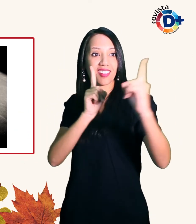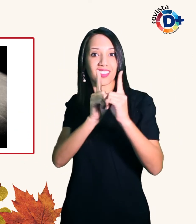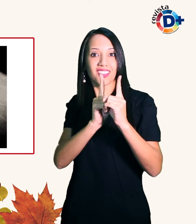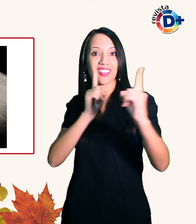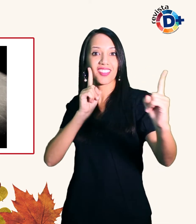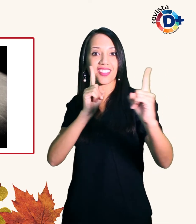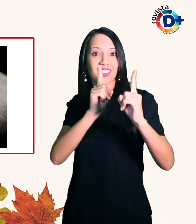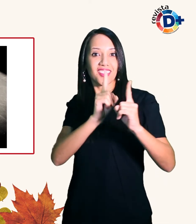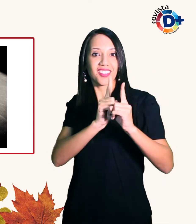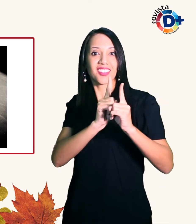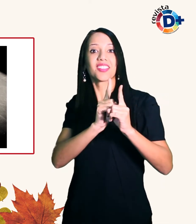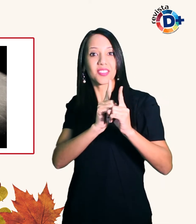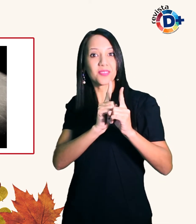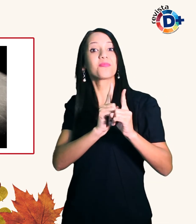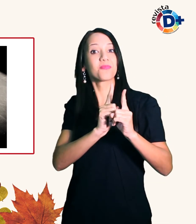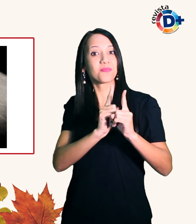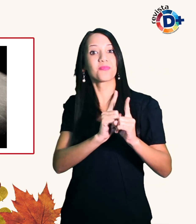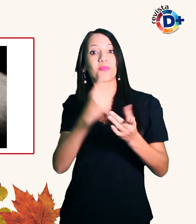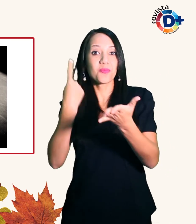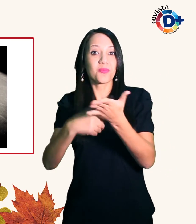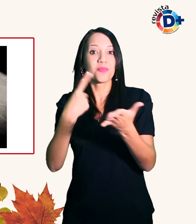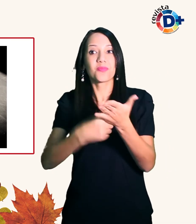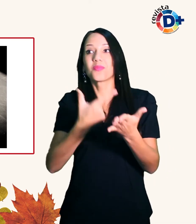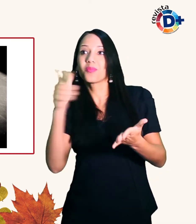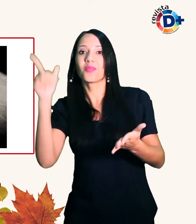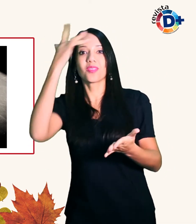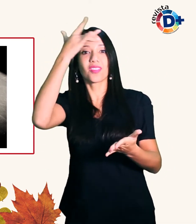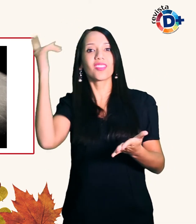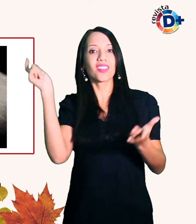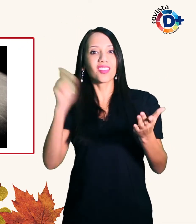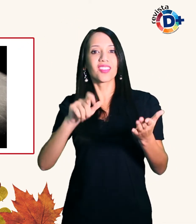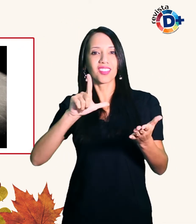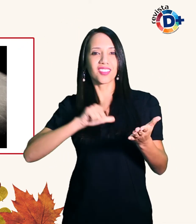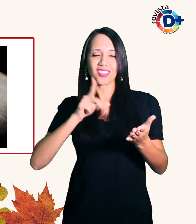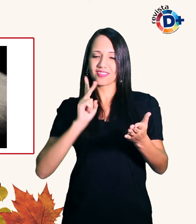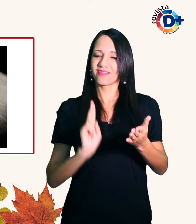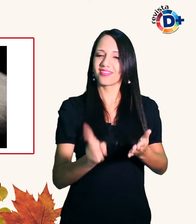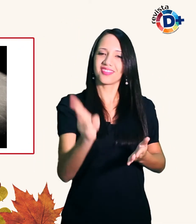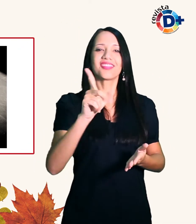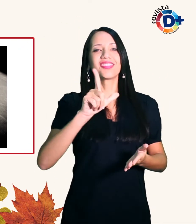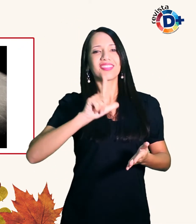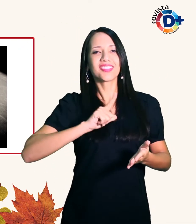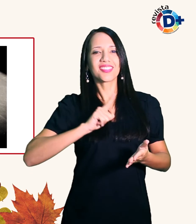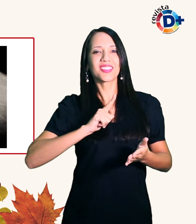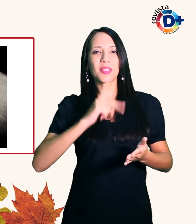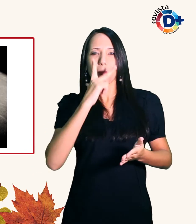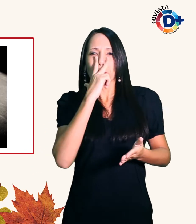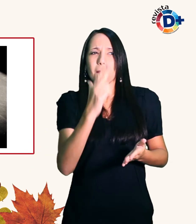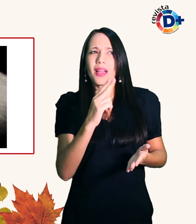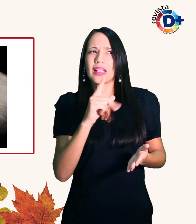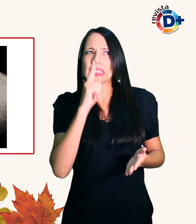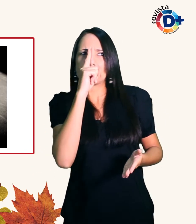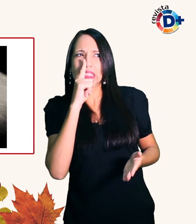com outra pessoa seja constantemente denominado como armadilha a ser evitada